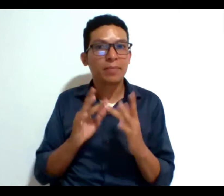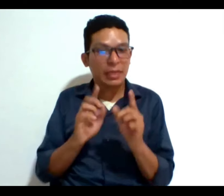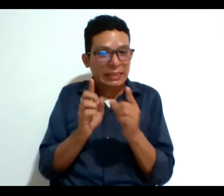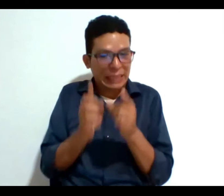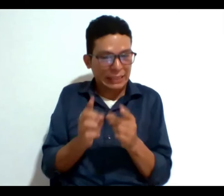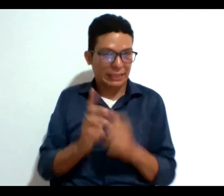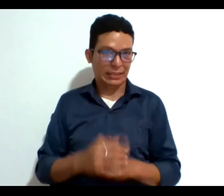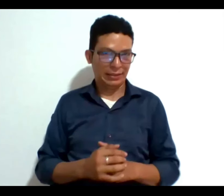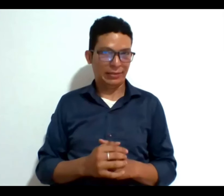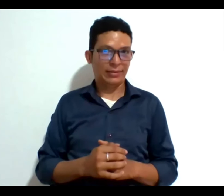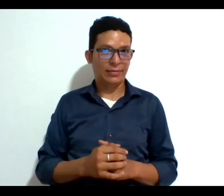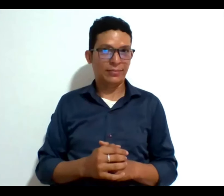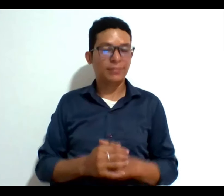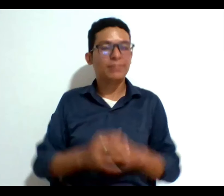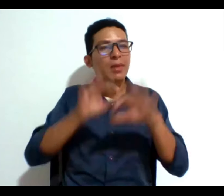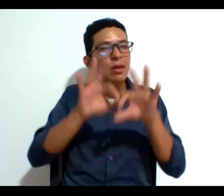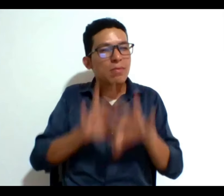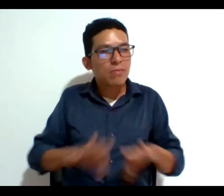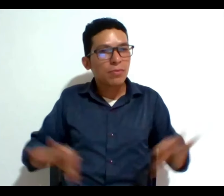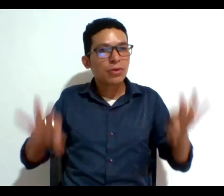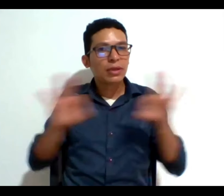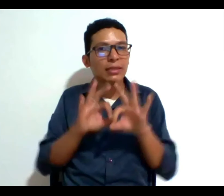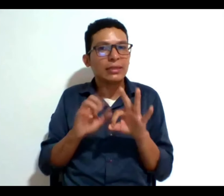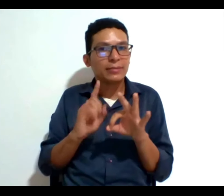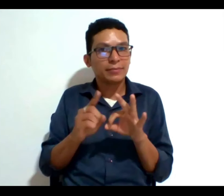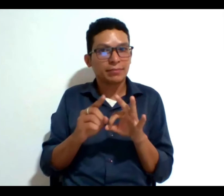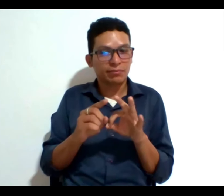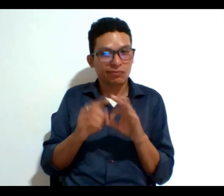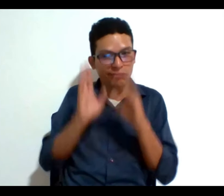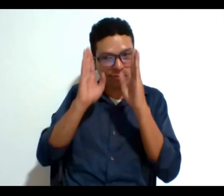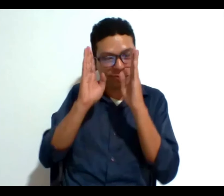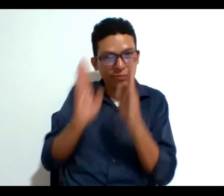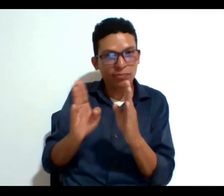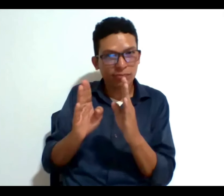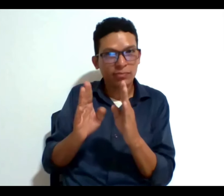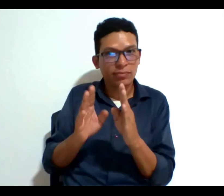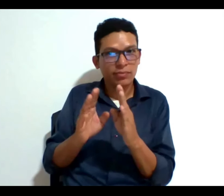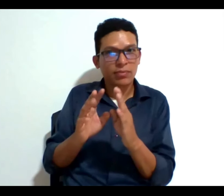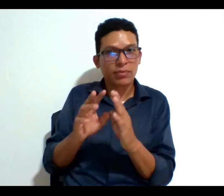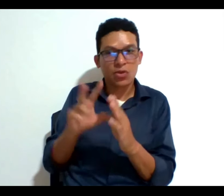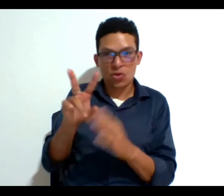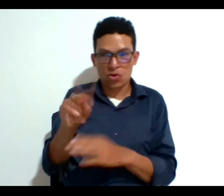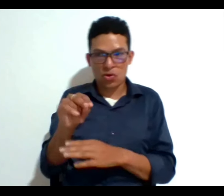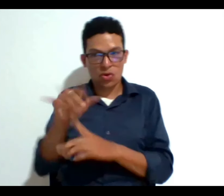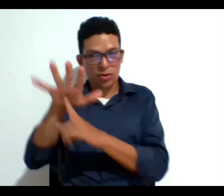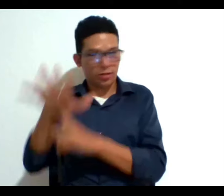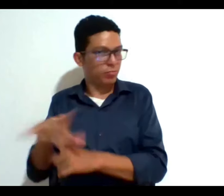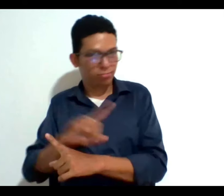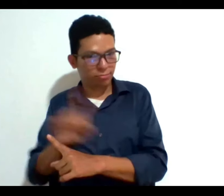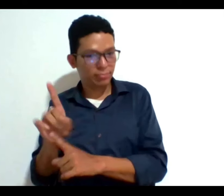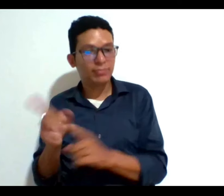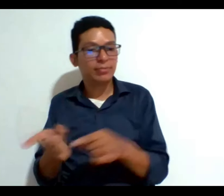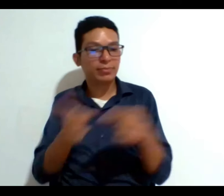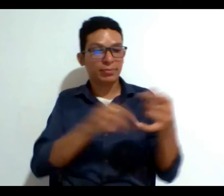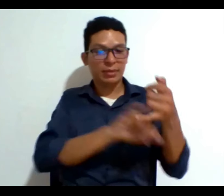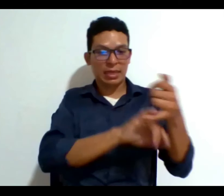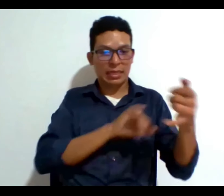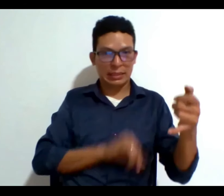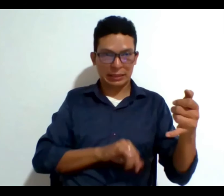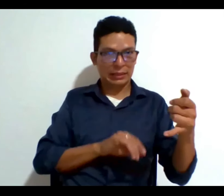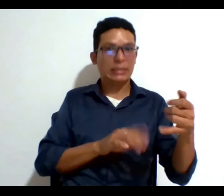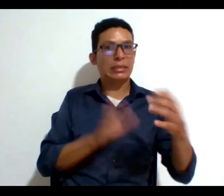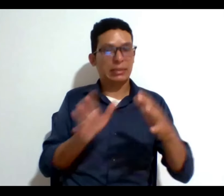es supremamente importante en esta tensión donde la no maleficencia está por un lado y la autonomía está por el otro lado